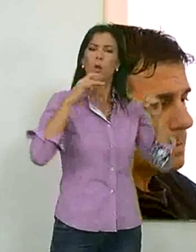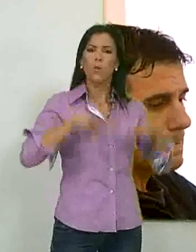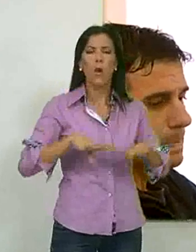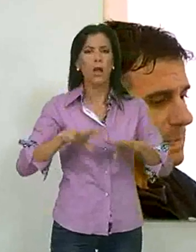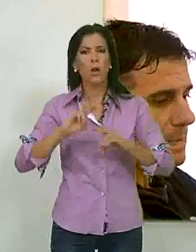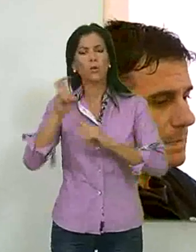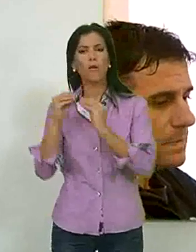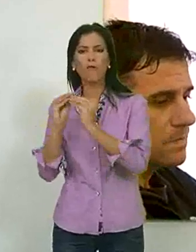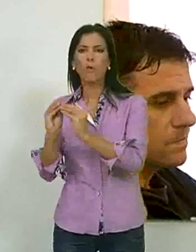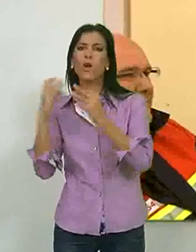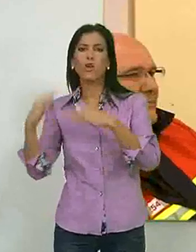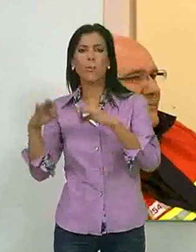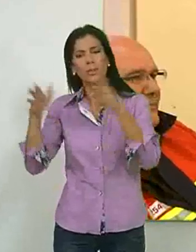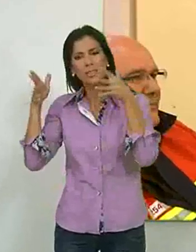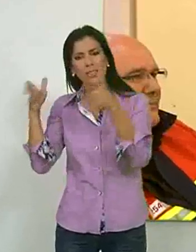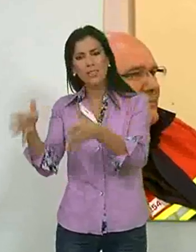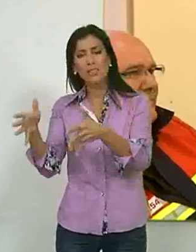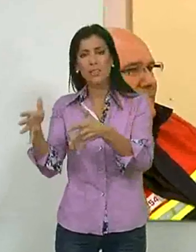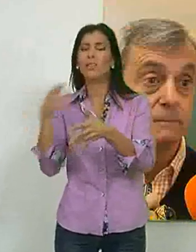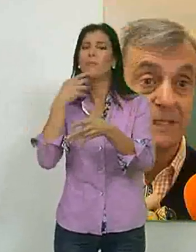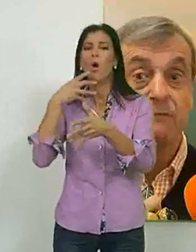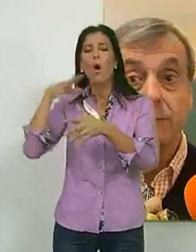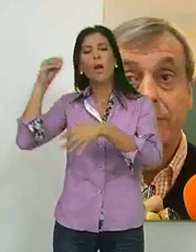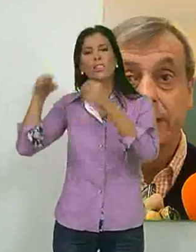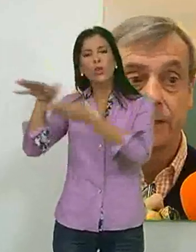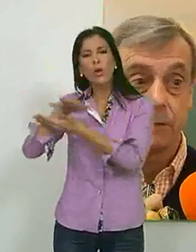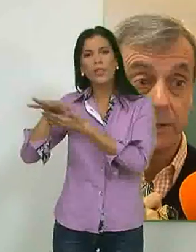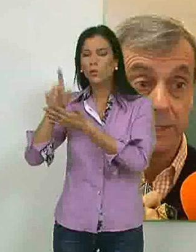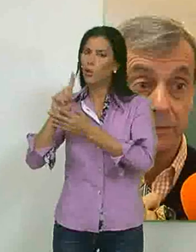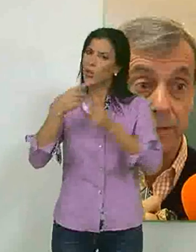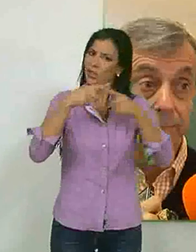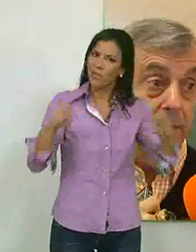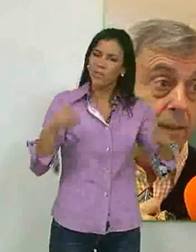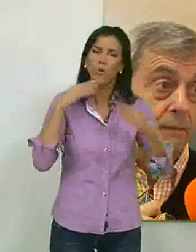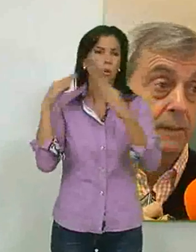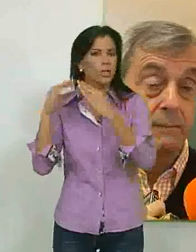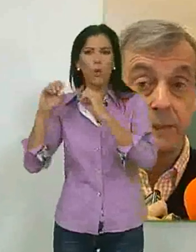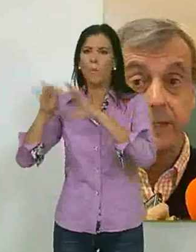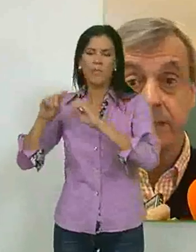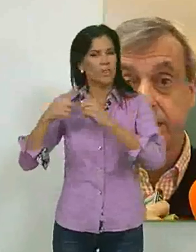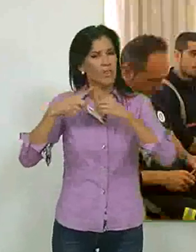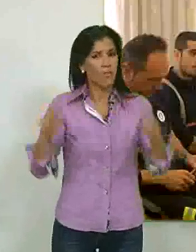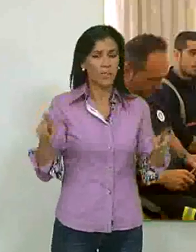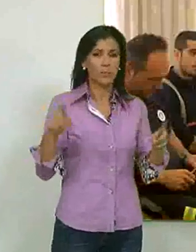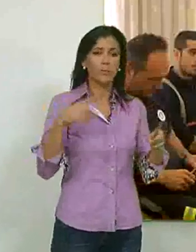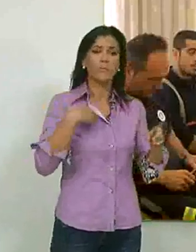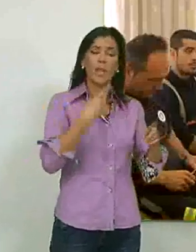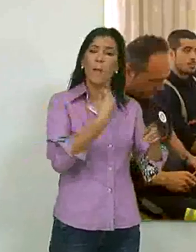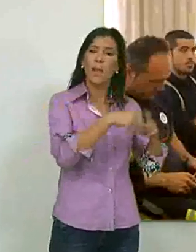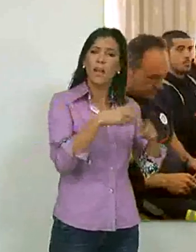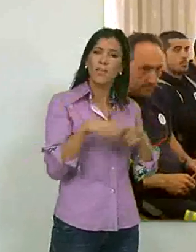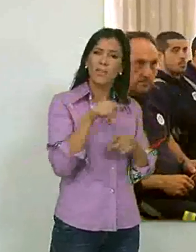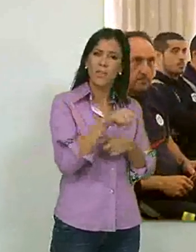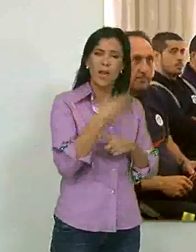misma naturaleza que las que normalmente atienden en el casco urbano, viviendas o almacenes. El tipo de